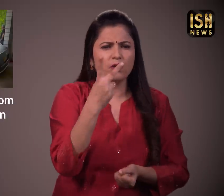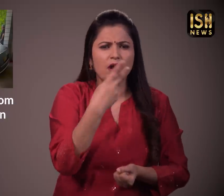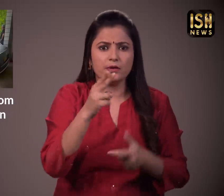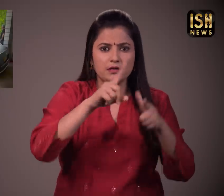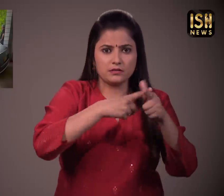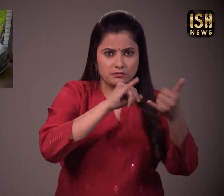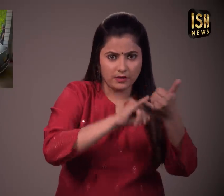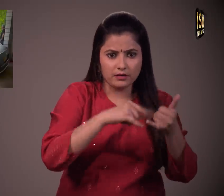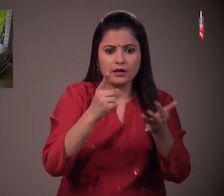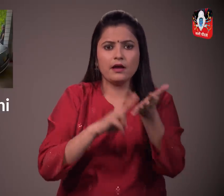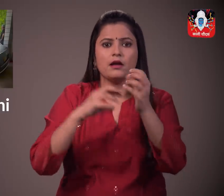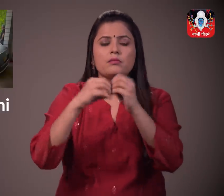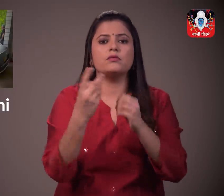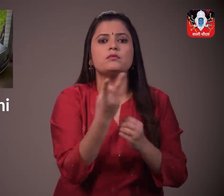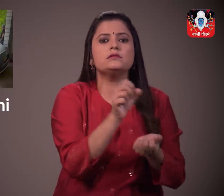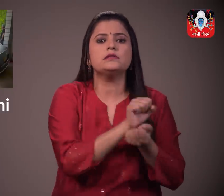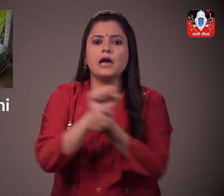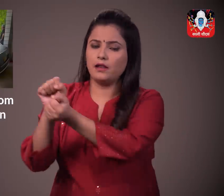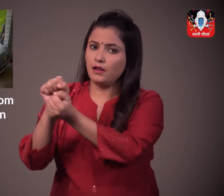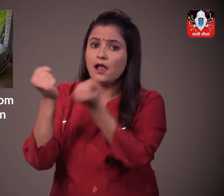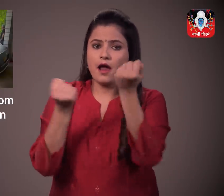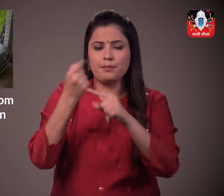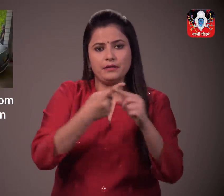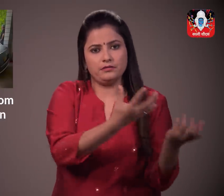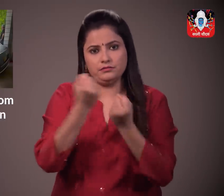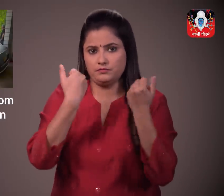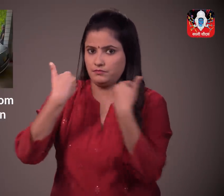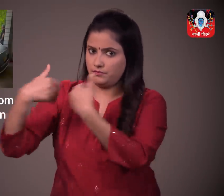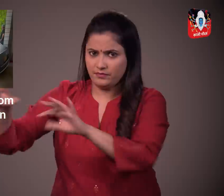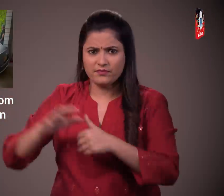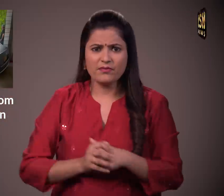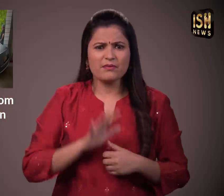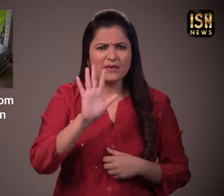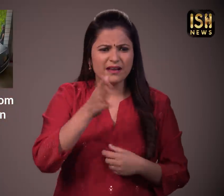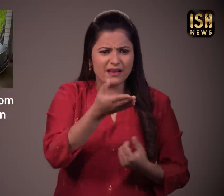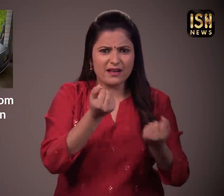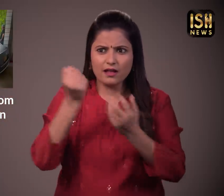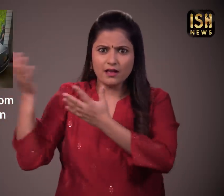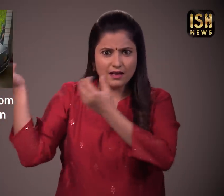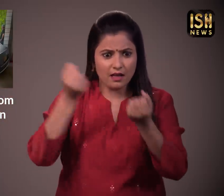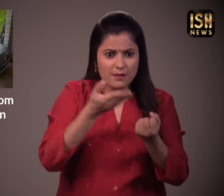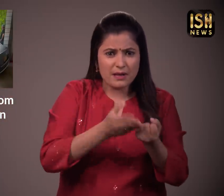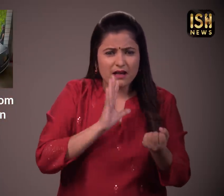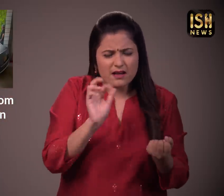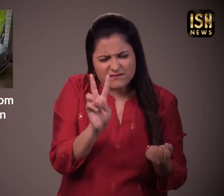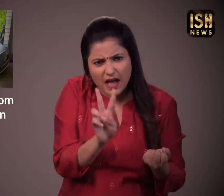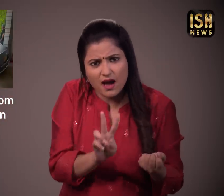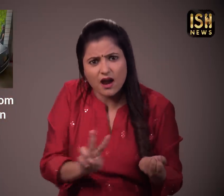जमील शफी और नवीत बिलवानी दो आरोपी है जिनने अभी जेल में डाल दिया है लग्जरी बेंटली की कीमत